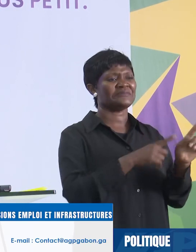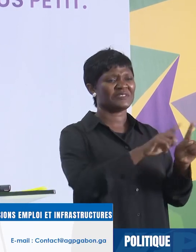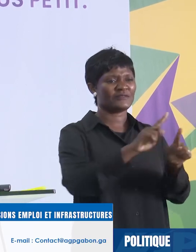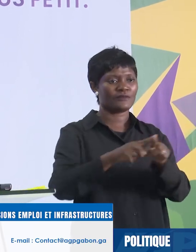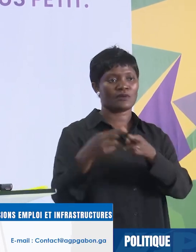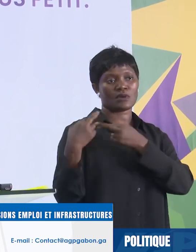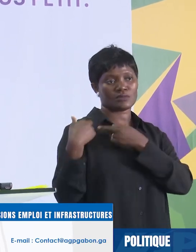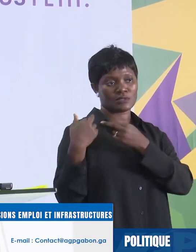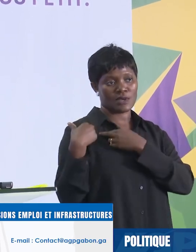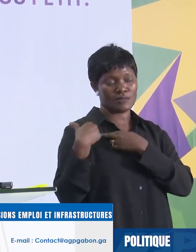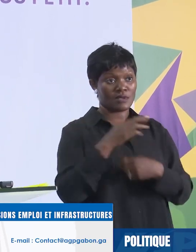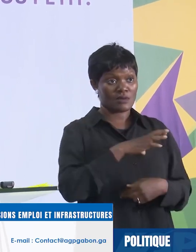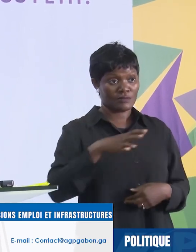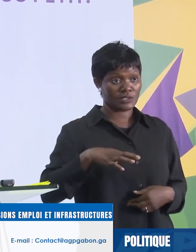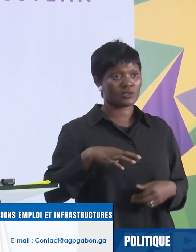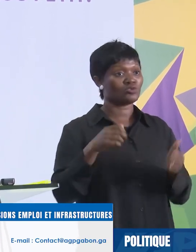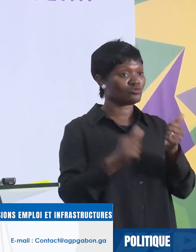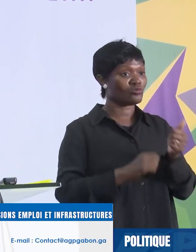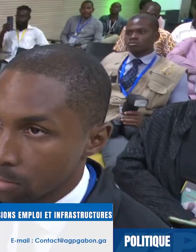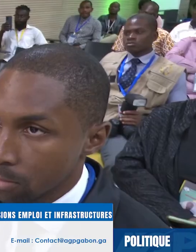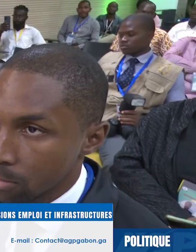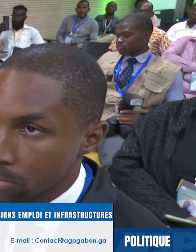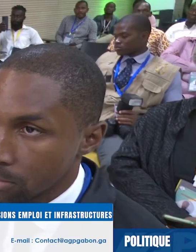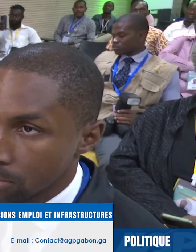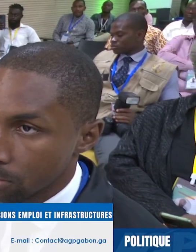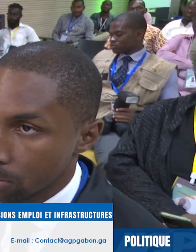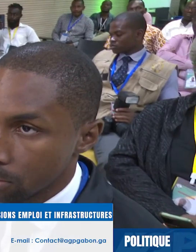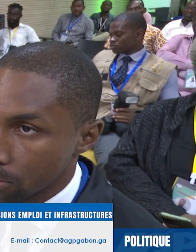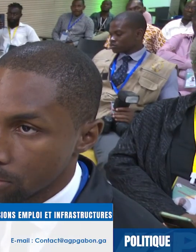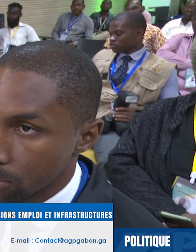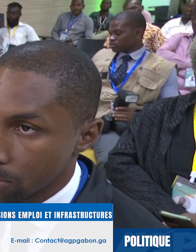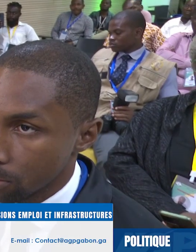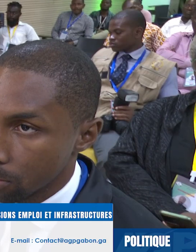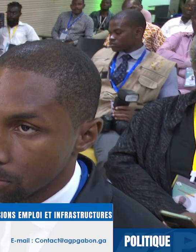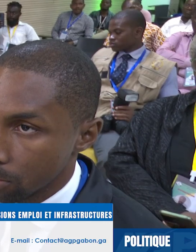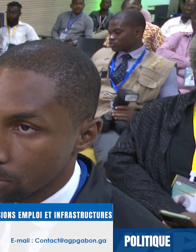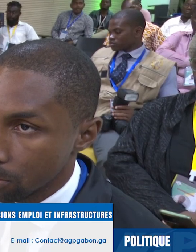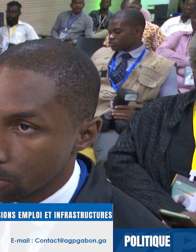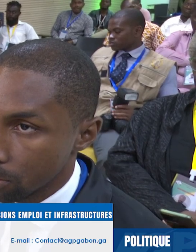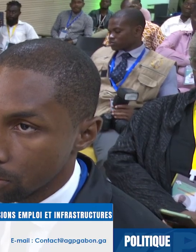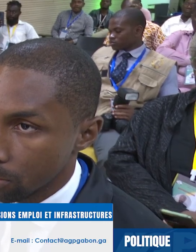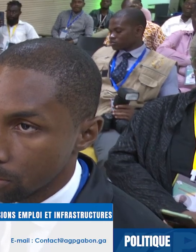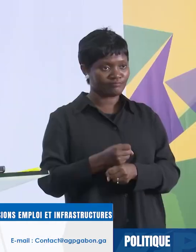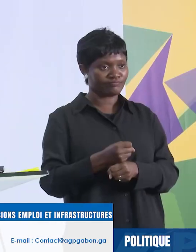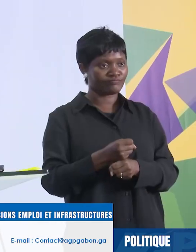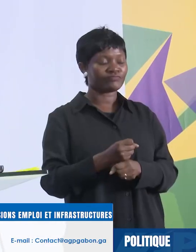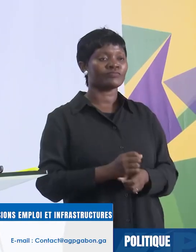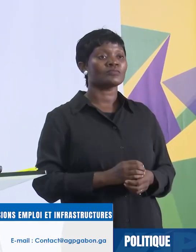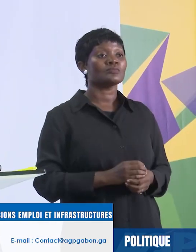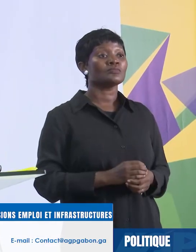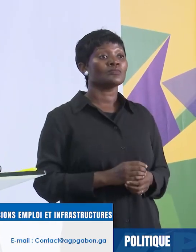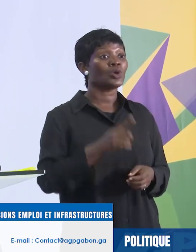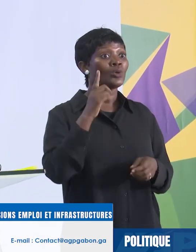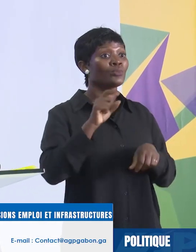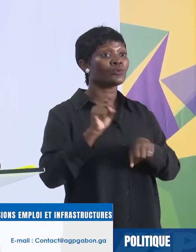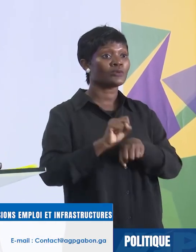du format des rapports de synthèse harmonisé. Pour ce qui